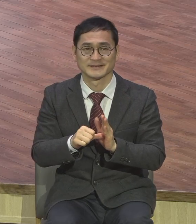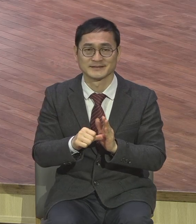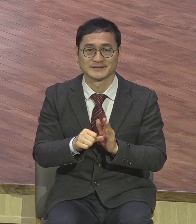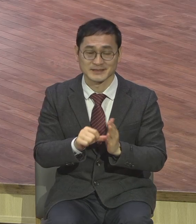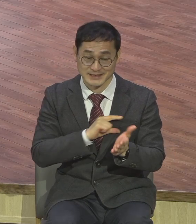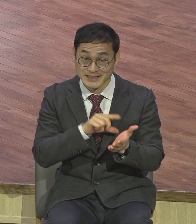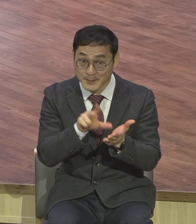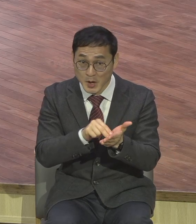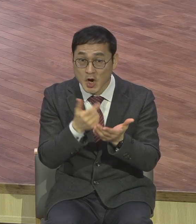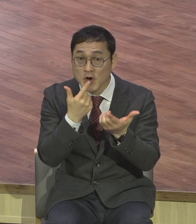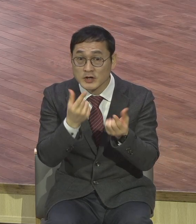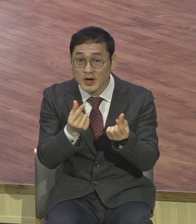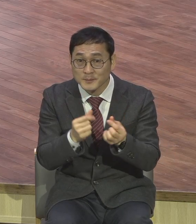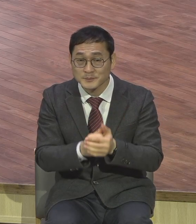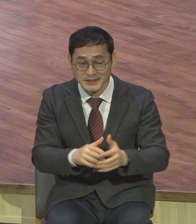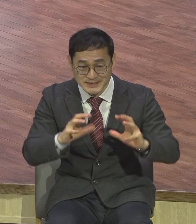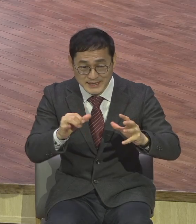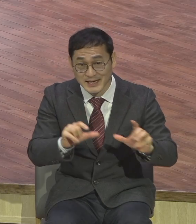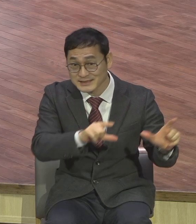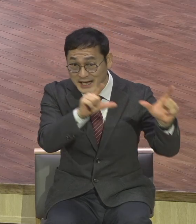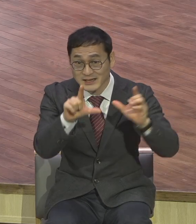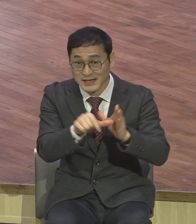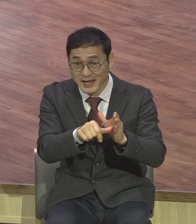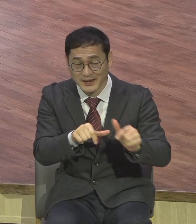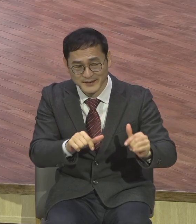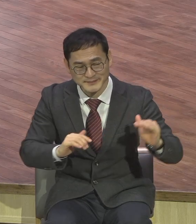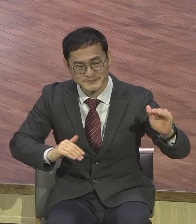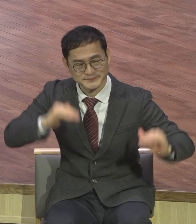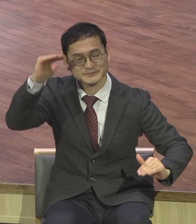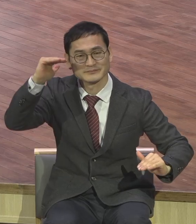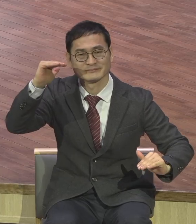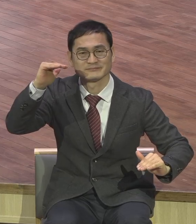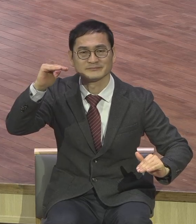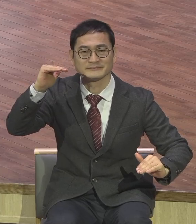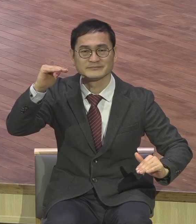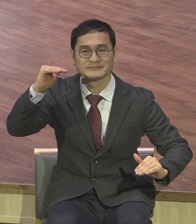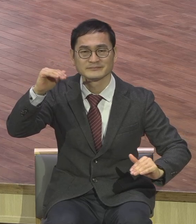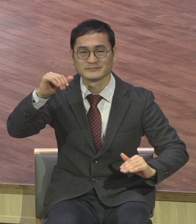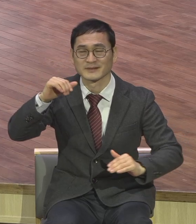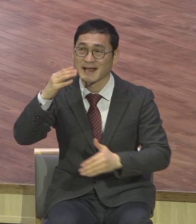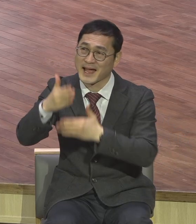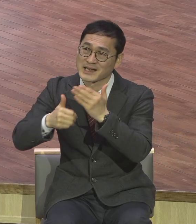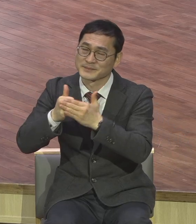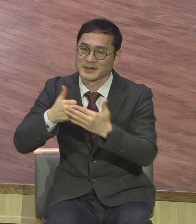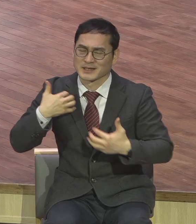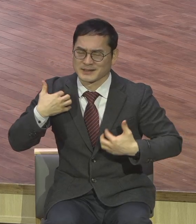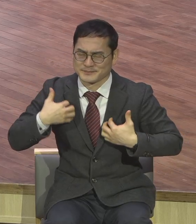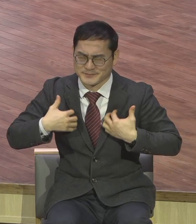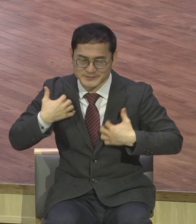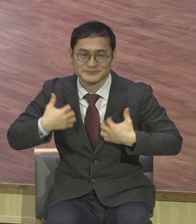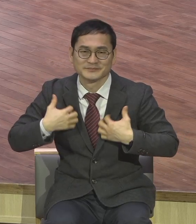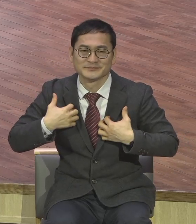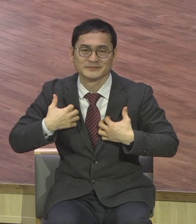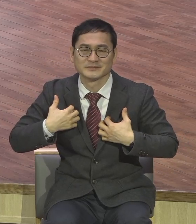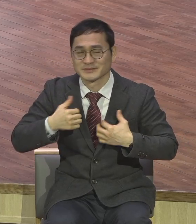살지만은 좀 차원이 다른 그런 인생이다라고 하는 사실을 여러분 아시고 감사하고